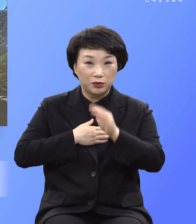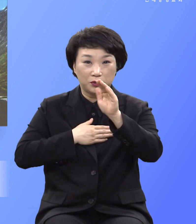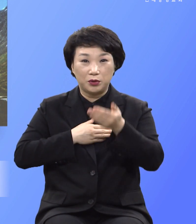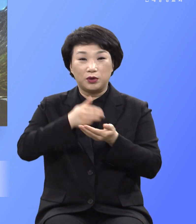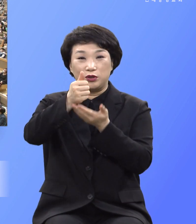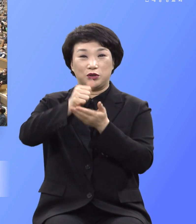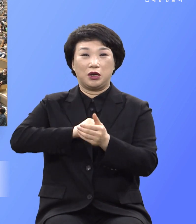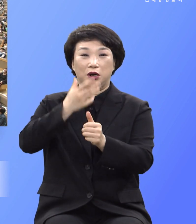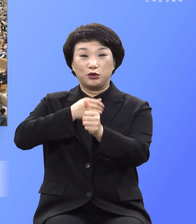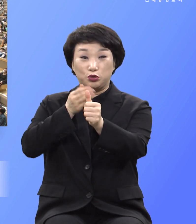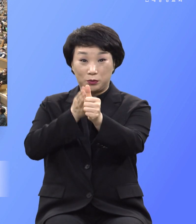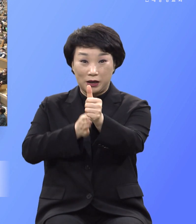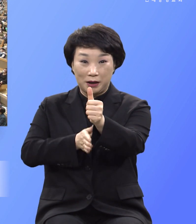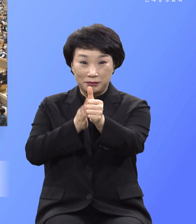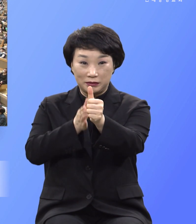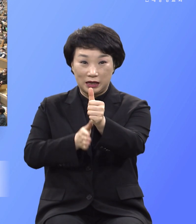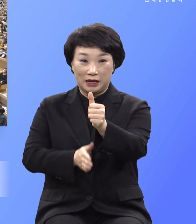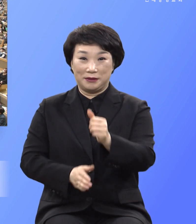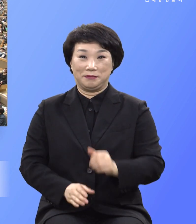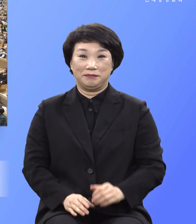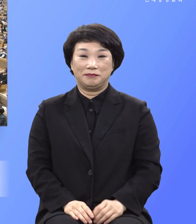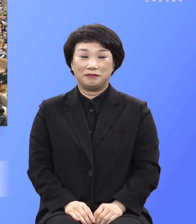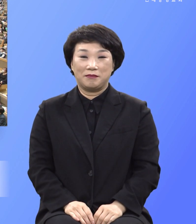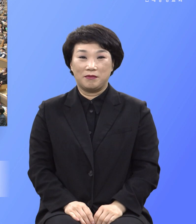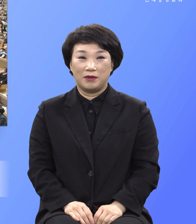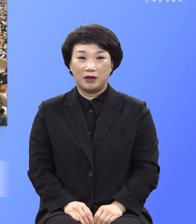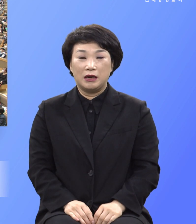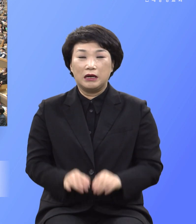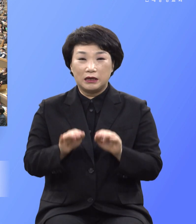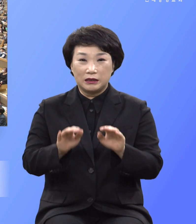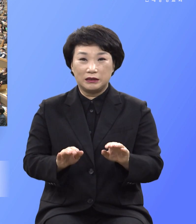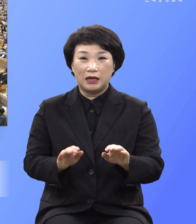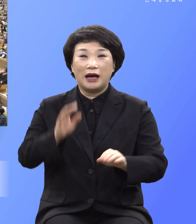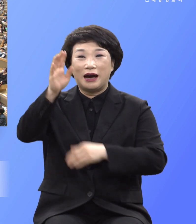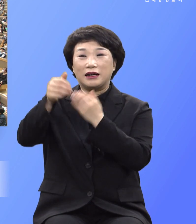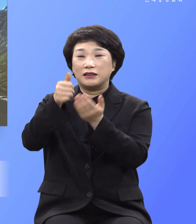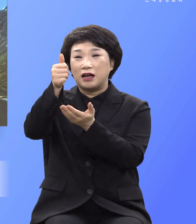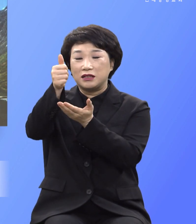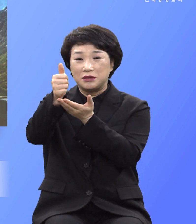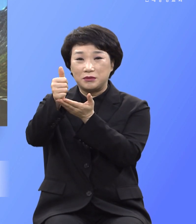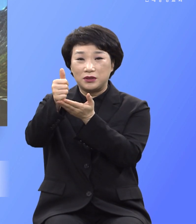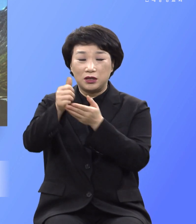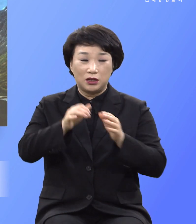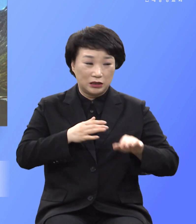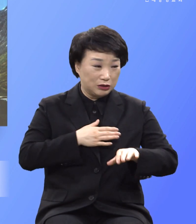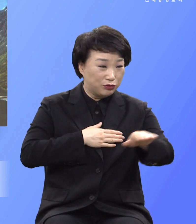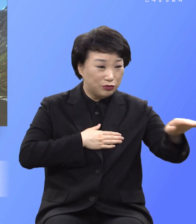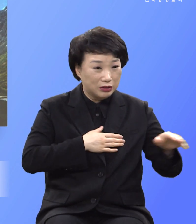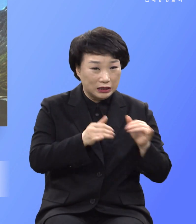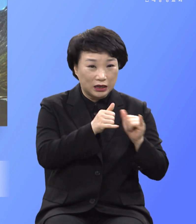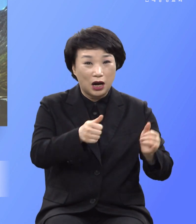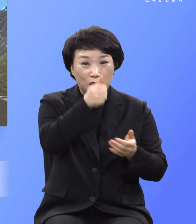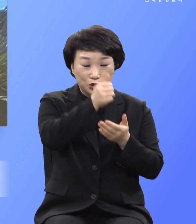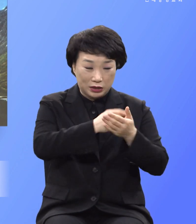축복합니다 그러나 하나님은 죄 아래서 정명 죽어